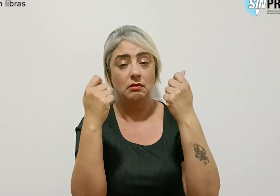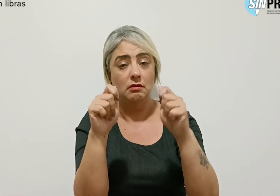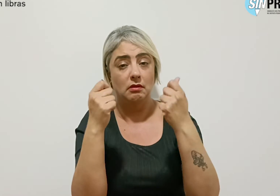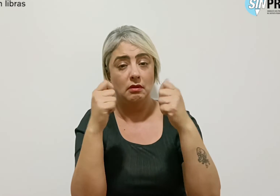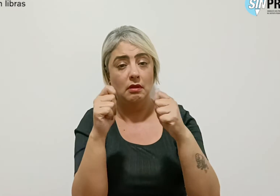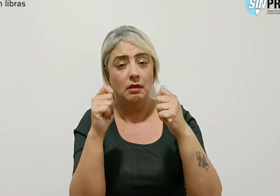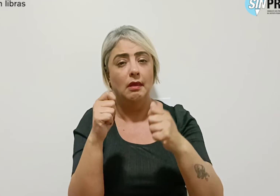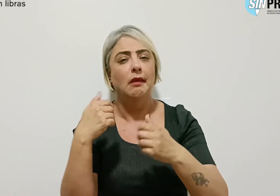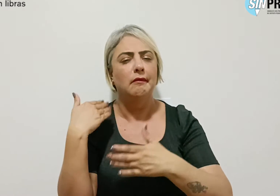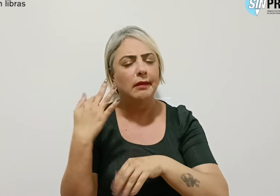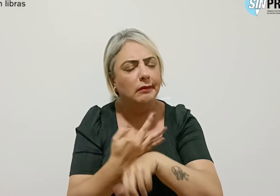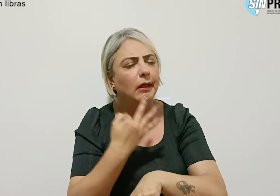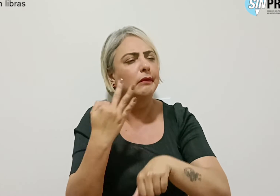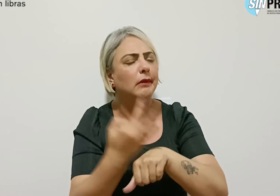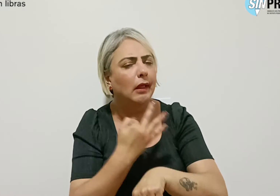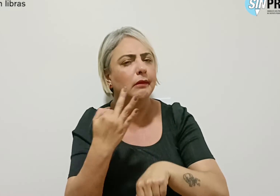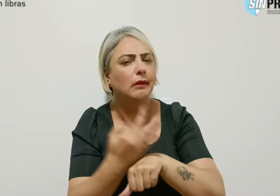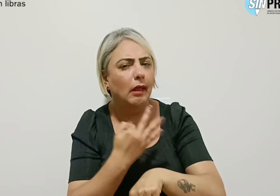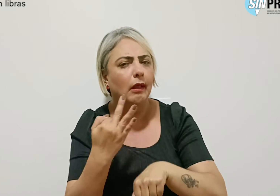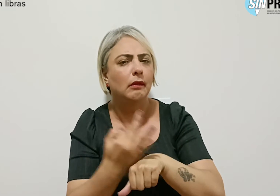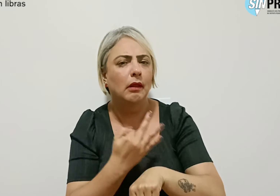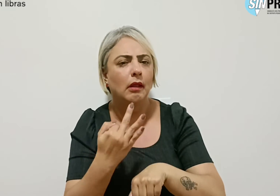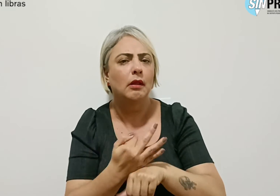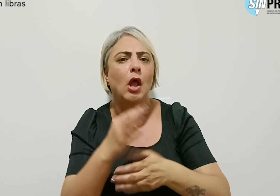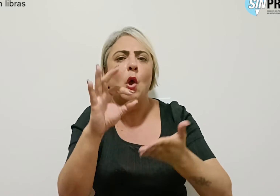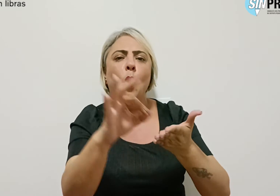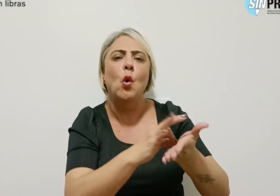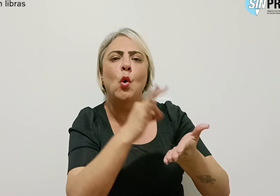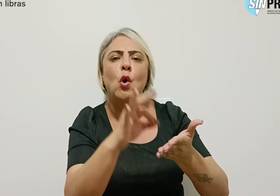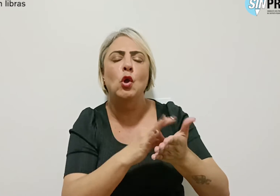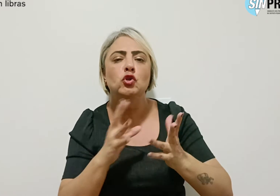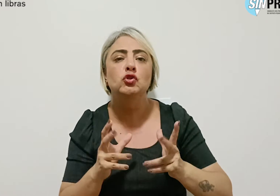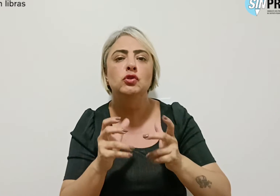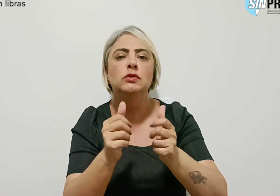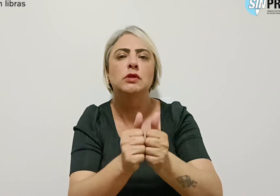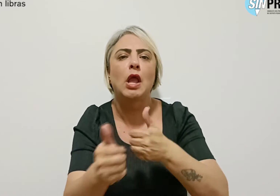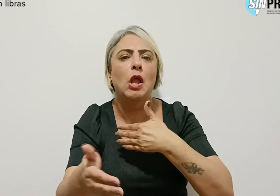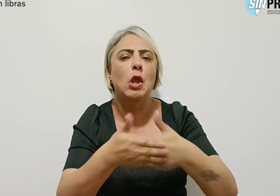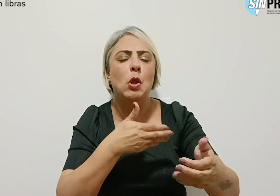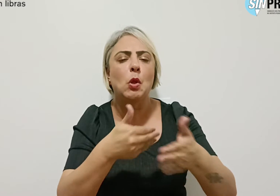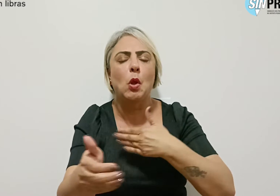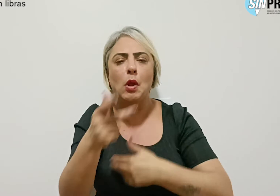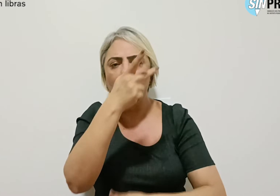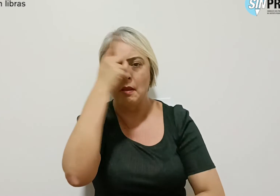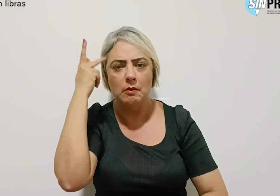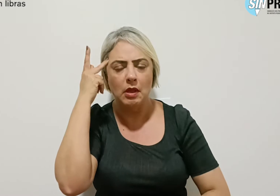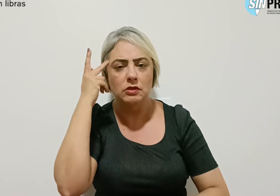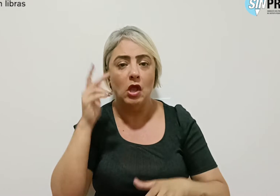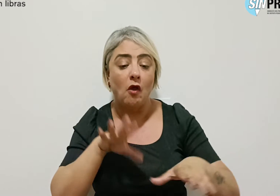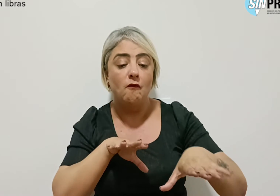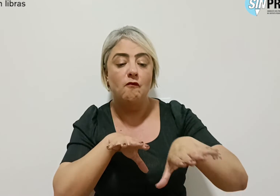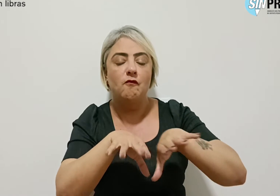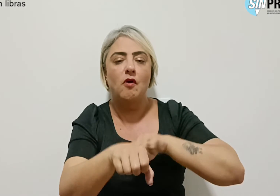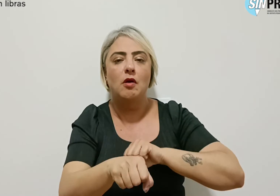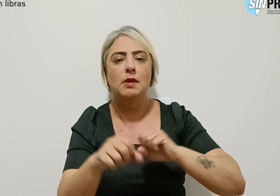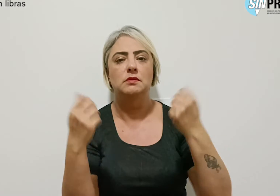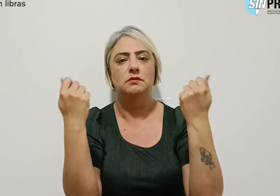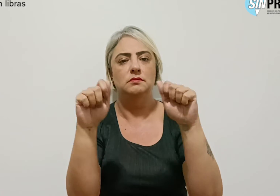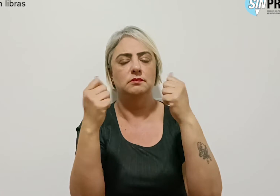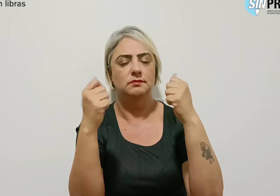vem tentando obter o registro de toda e qualquer pessoa com graduação em Educação Física,